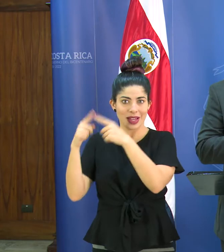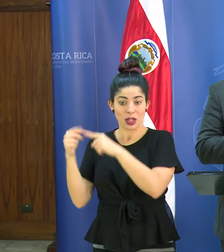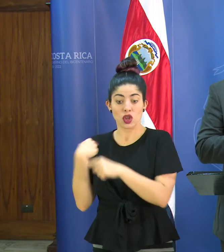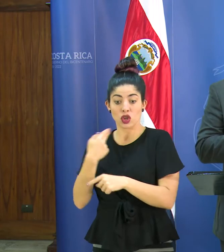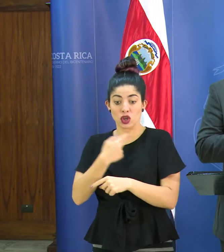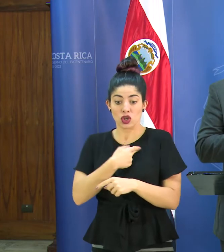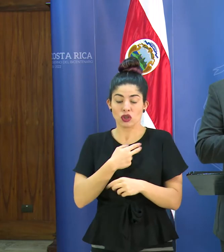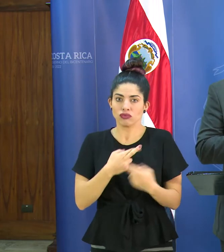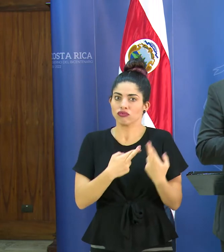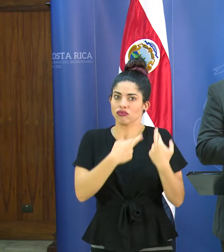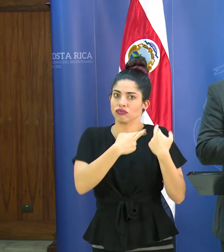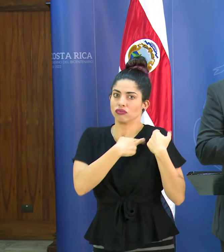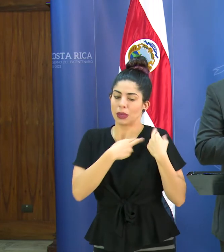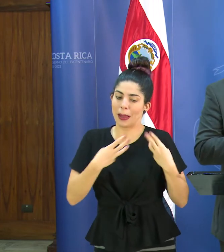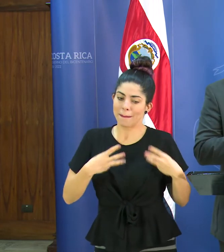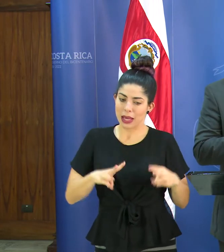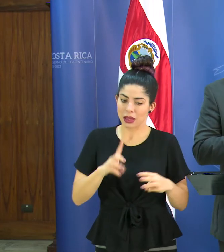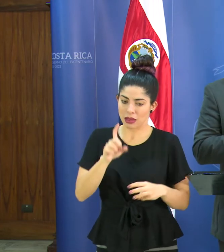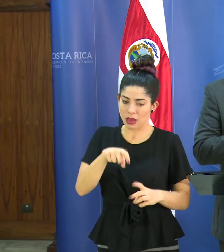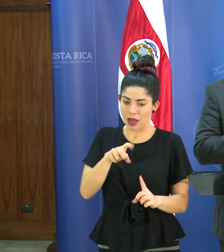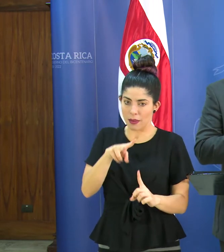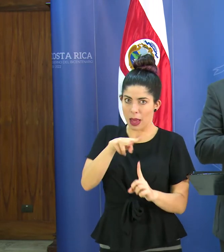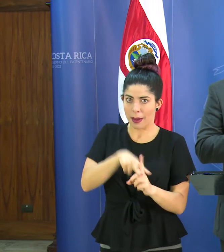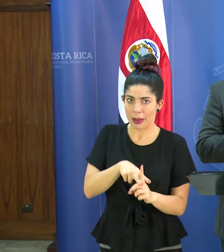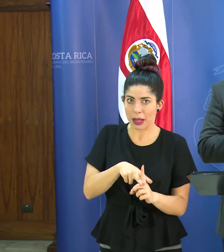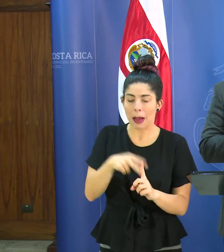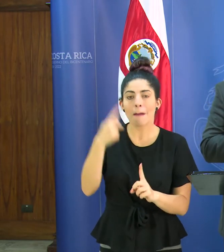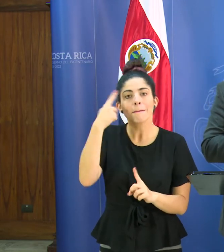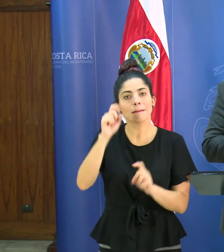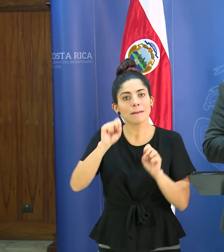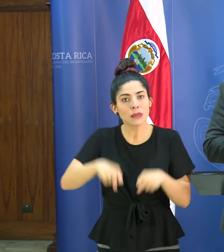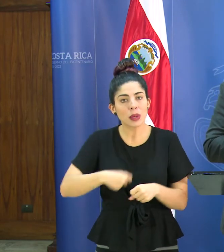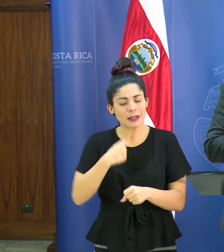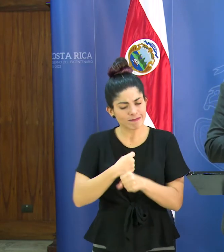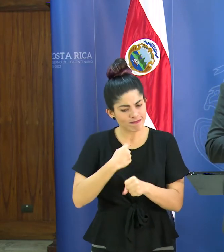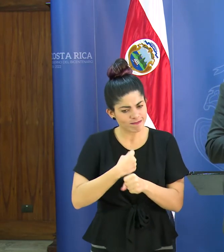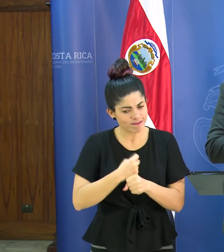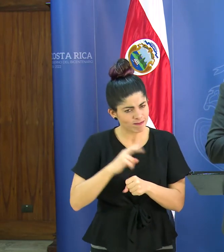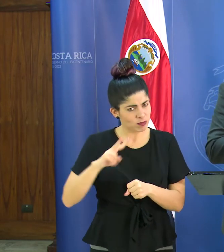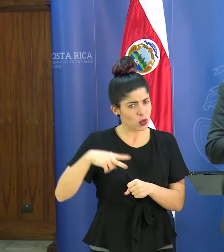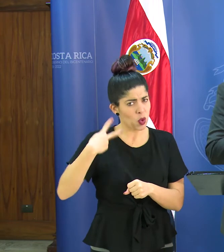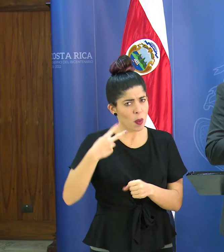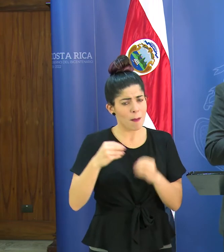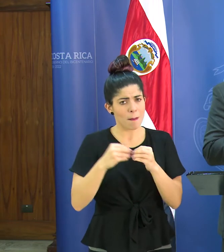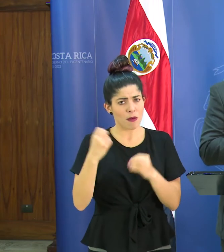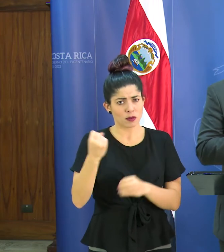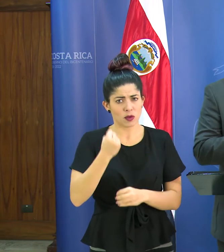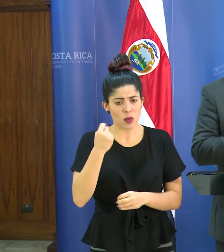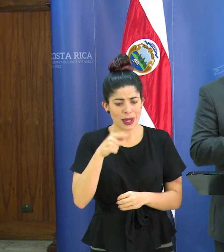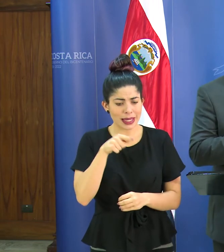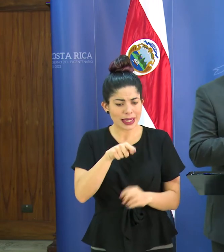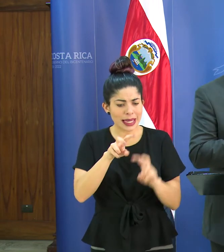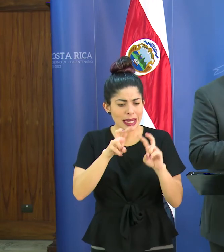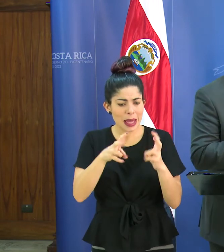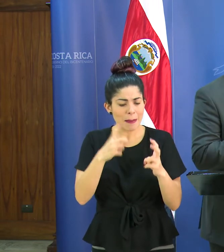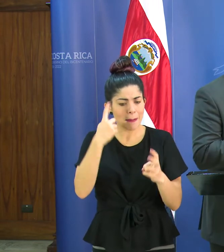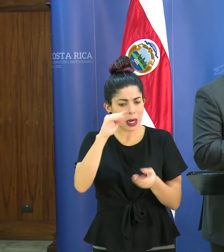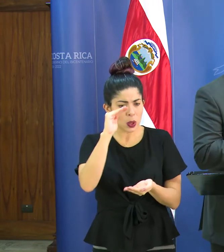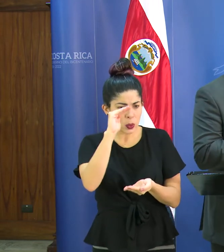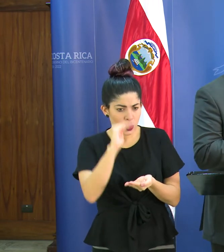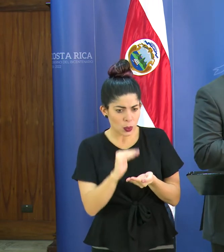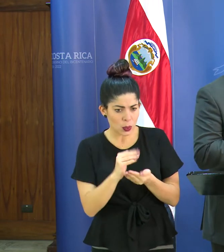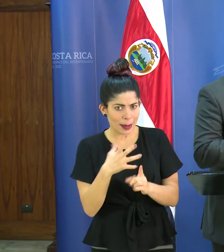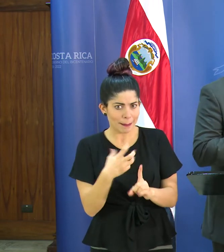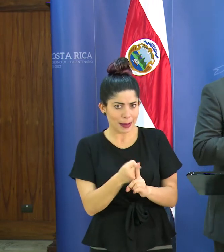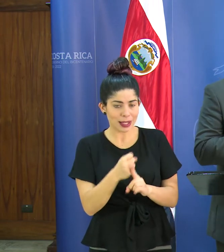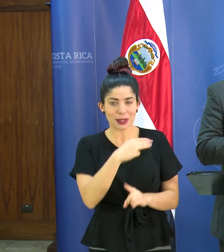responsablemente las medidas que nos corresponde para trabajar más fuertemente en ese elemento de mitigación que